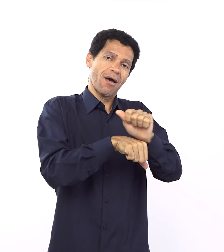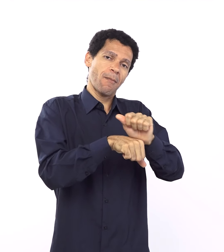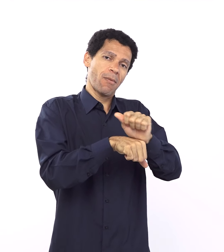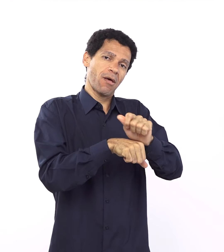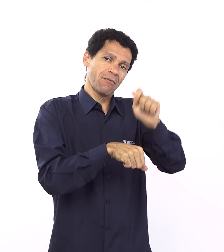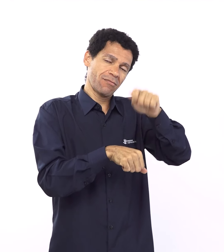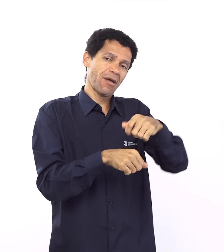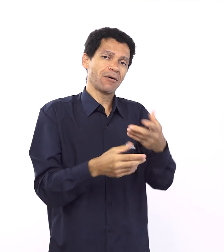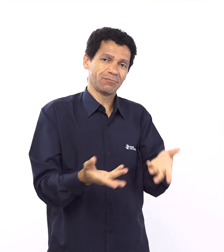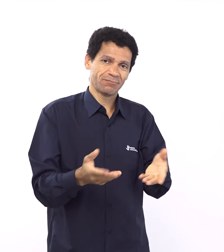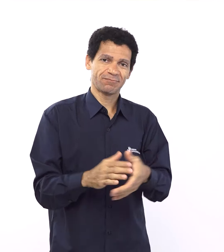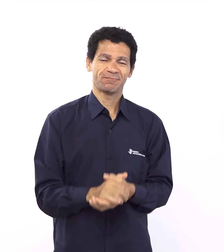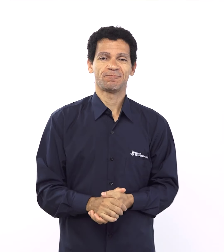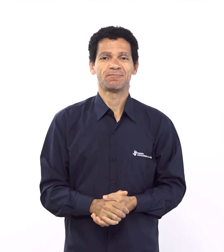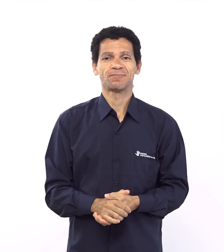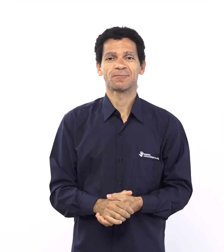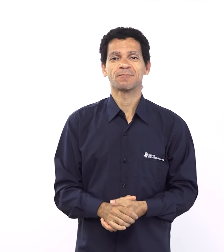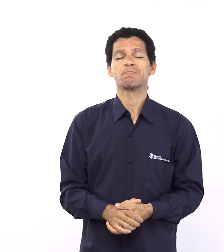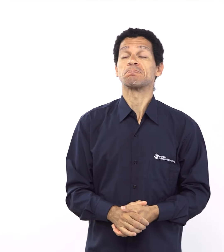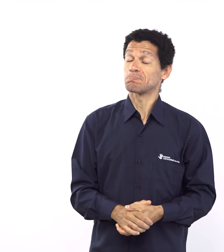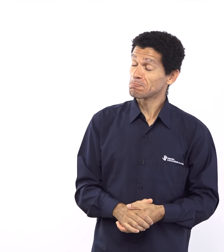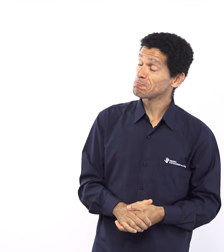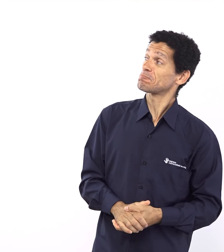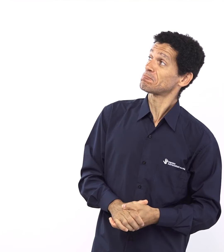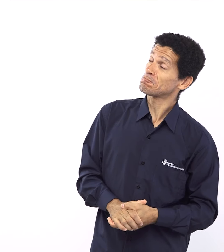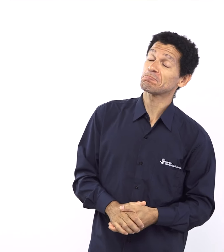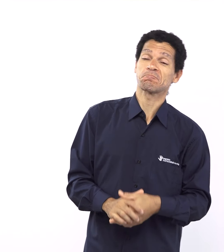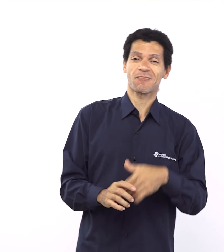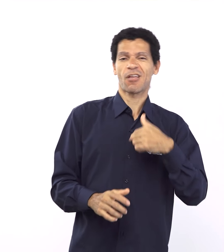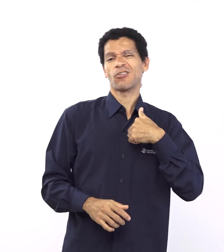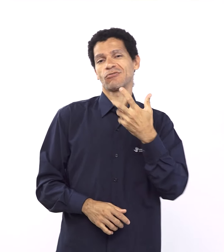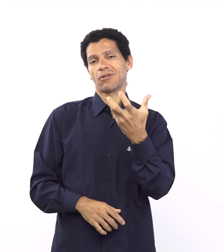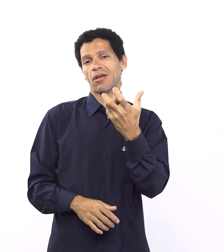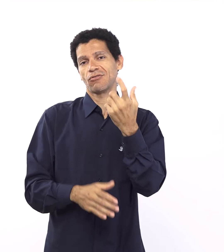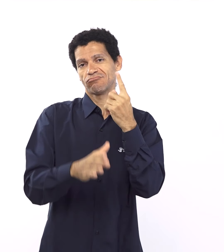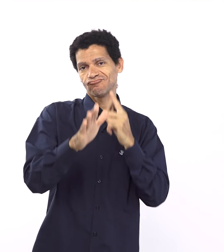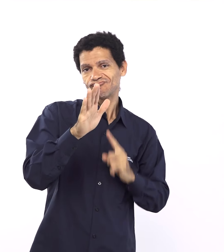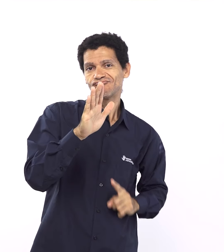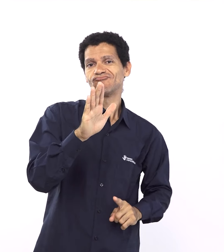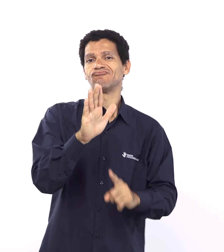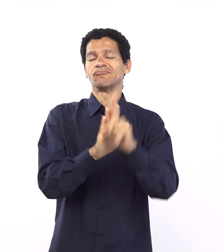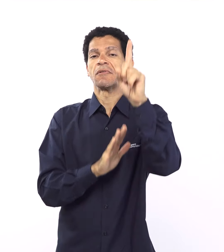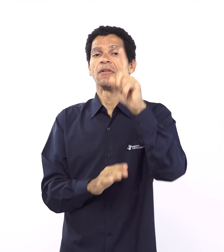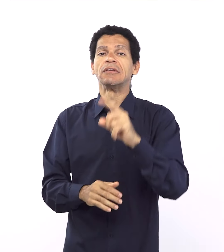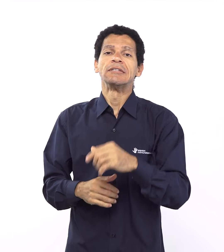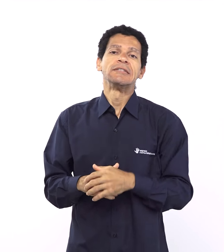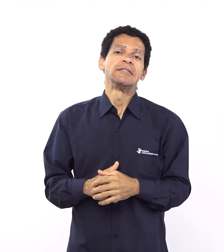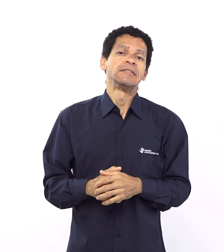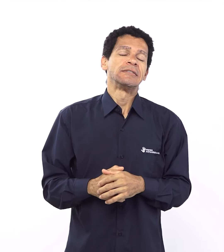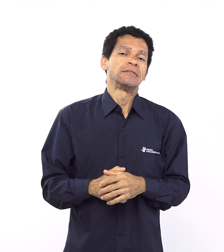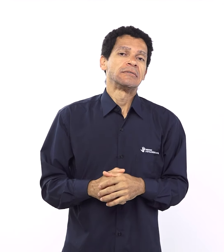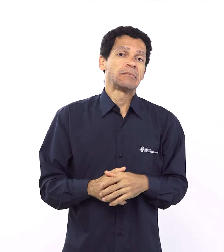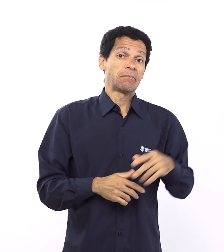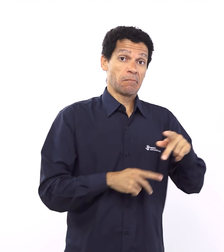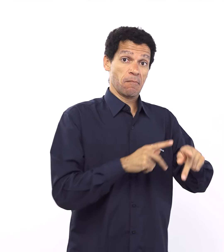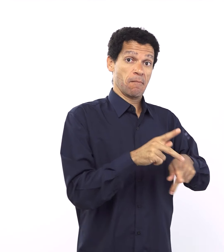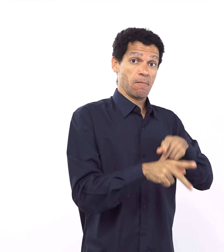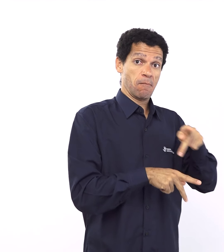junto e aí está fazendo o que é errado, está buscando engrandecimento próprio e tal, aí Deus espalha,